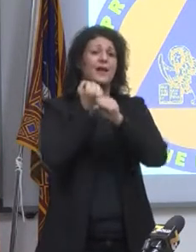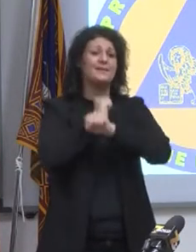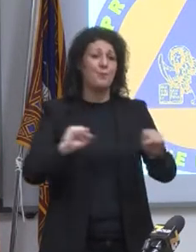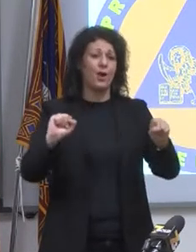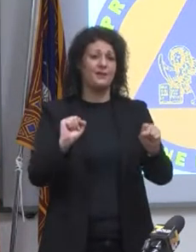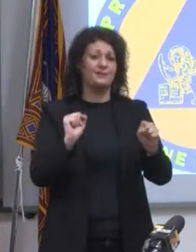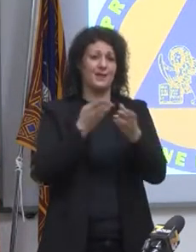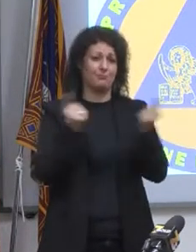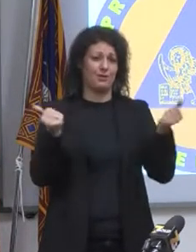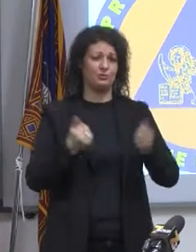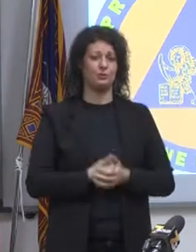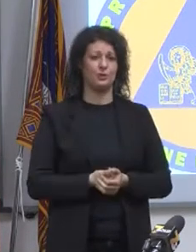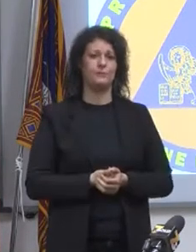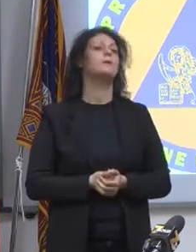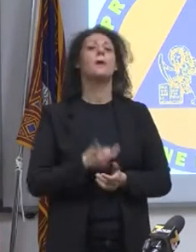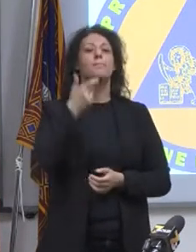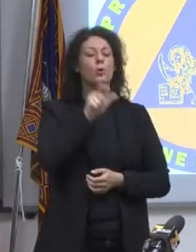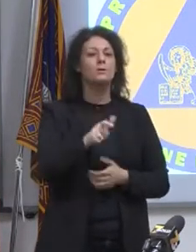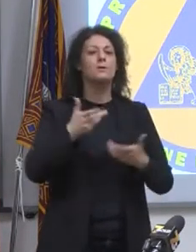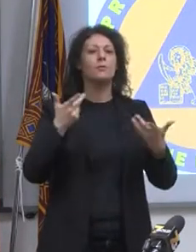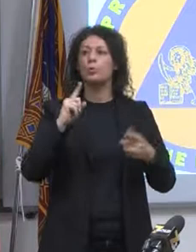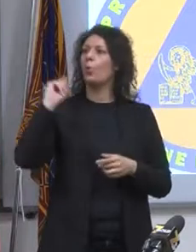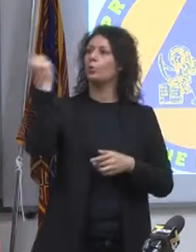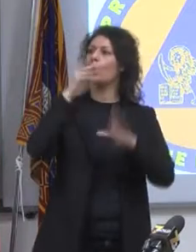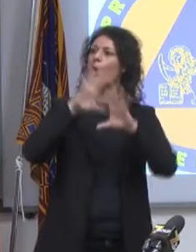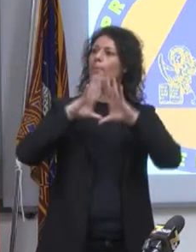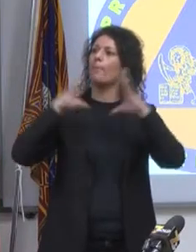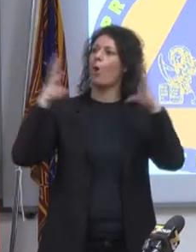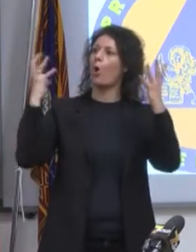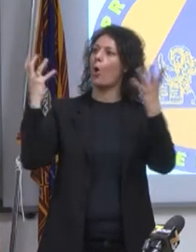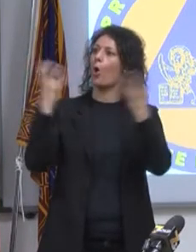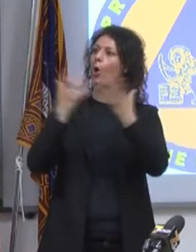Tutto il mondo vivrà a luglio tranne noi che non potremmo andare a votare.